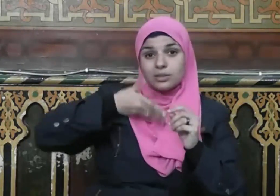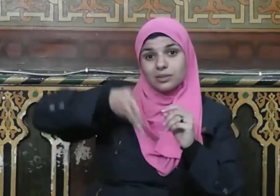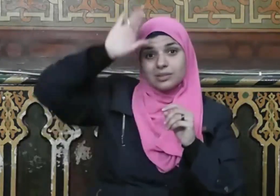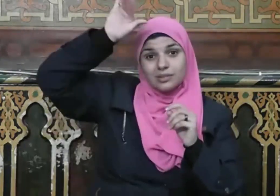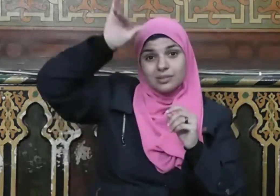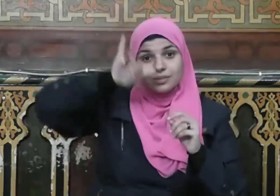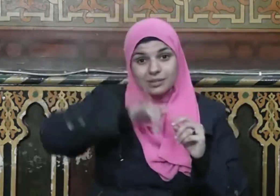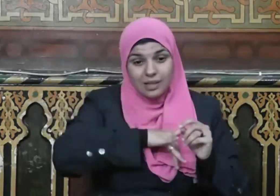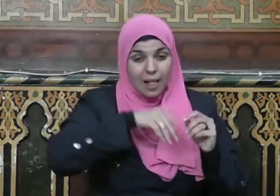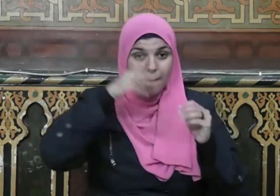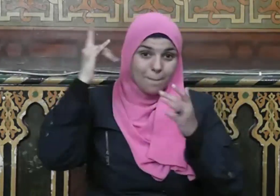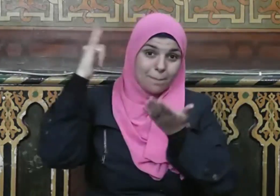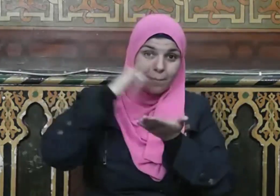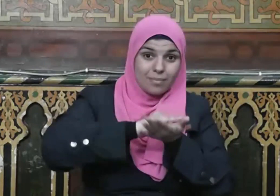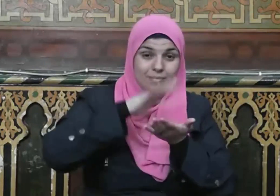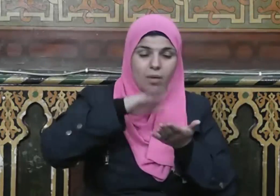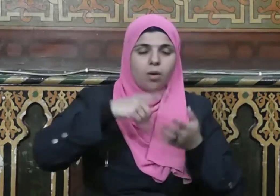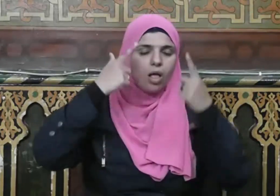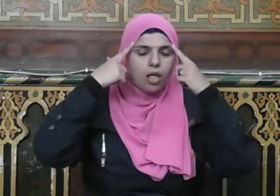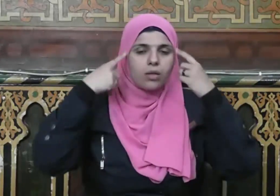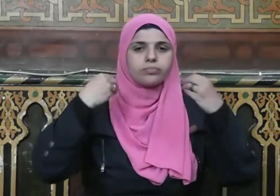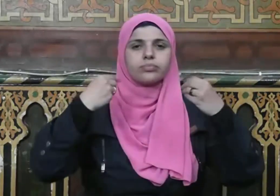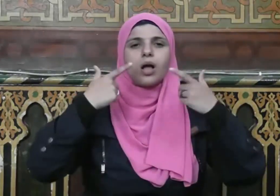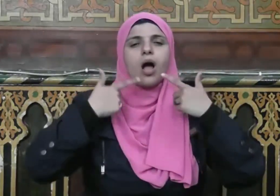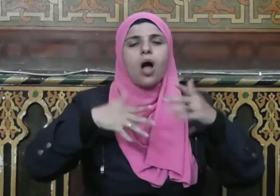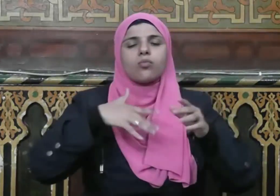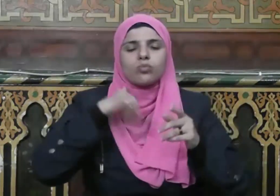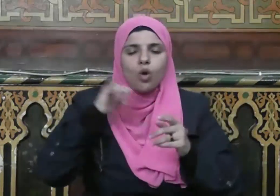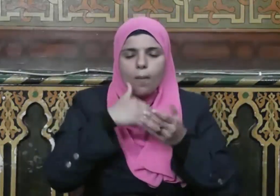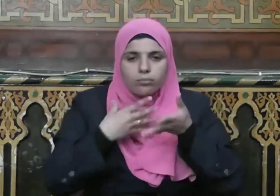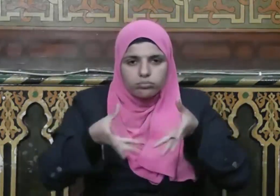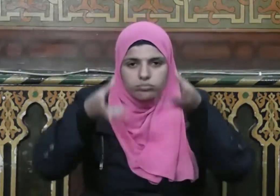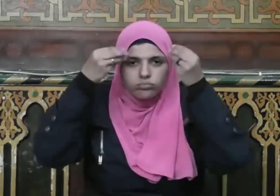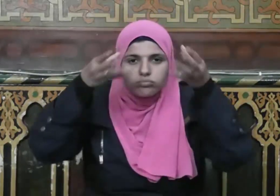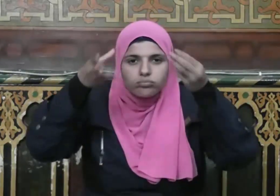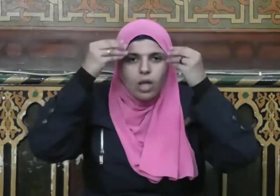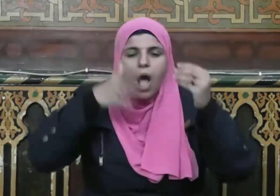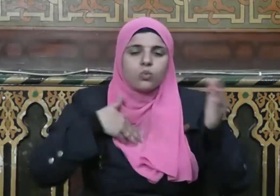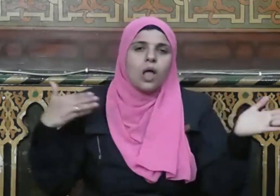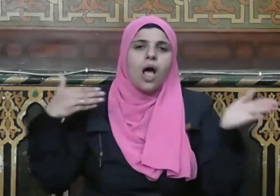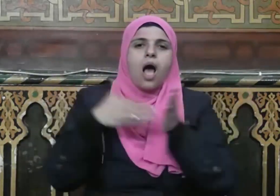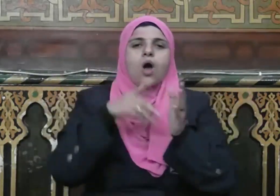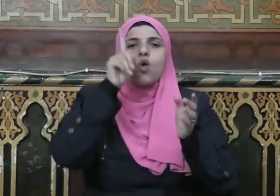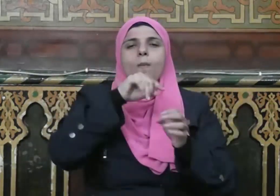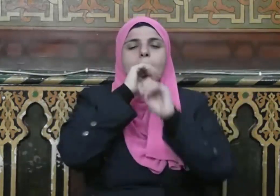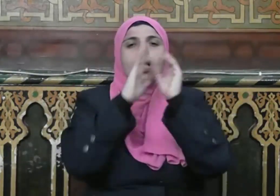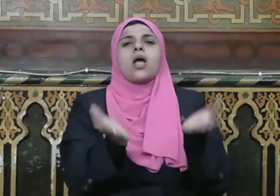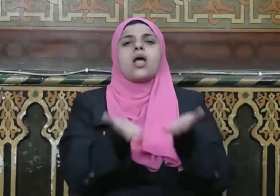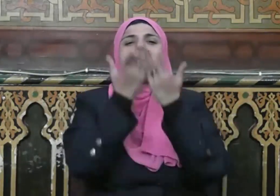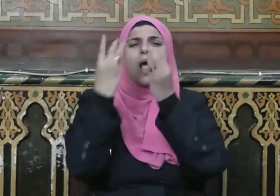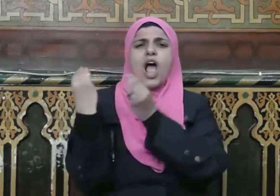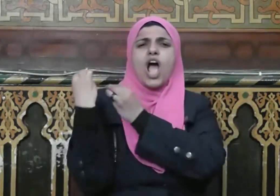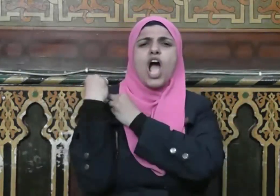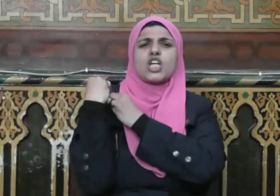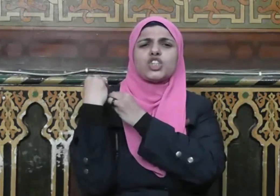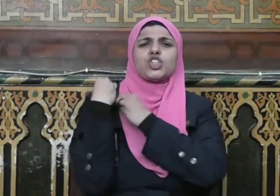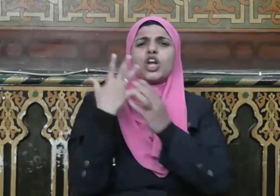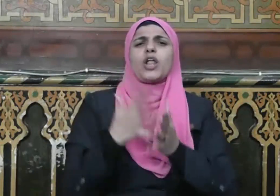الدنيا راغبا في الآخرة وقيل له جزاء الحج المغفرة